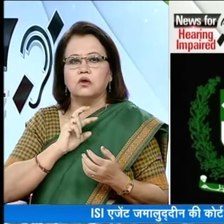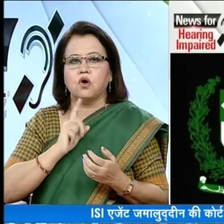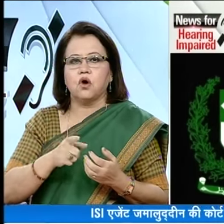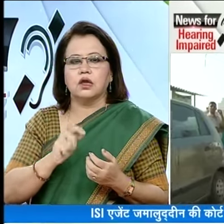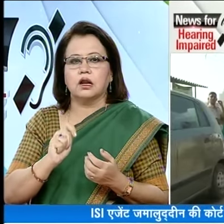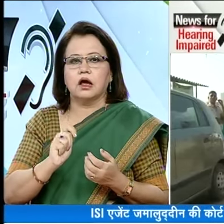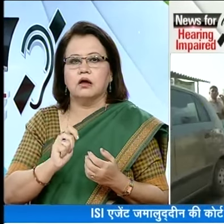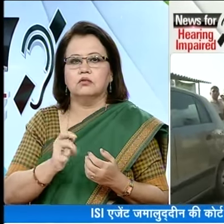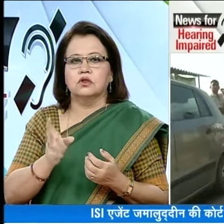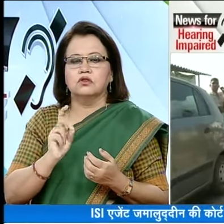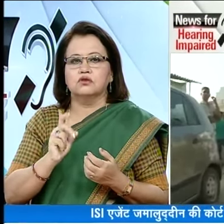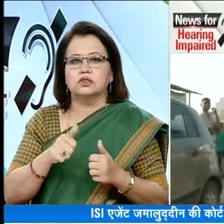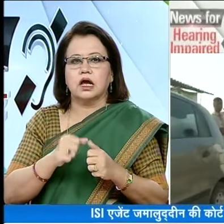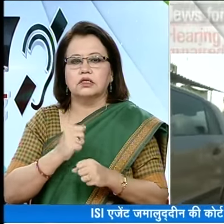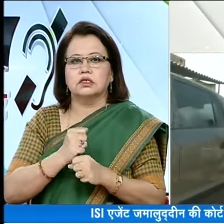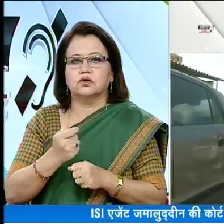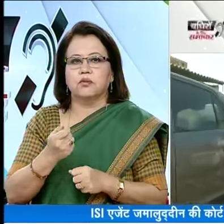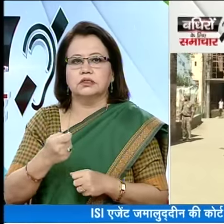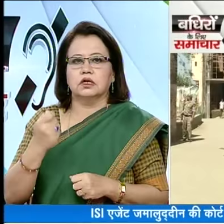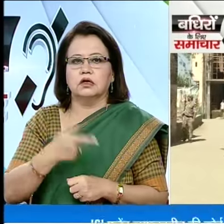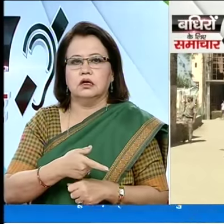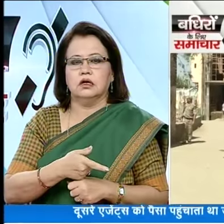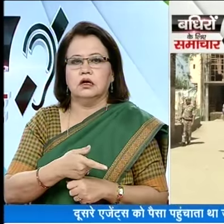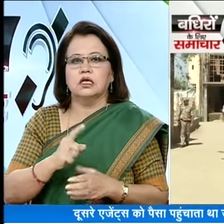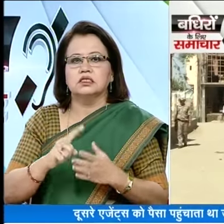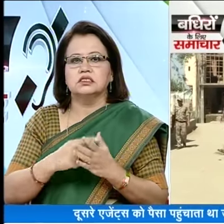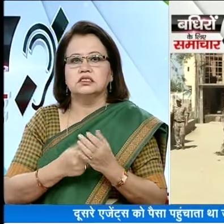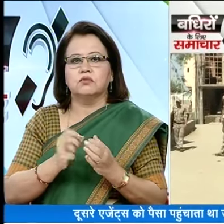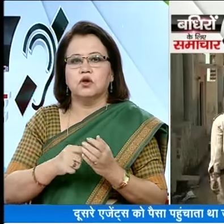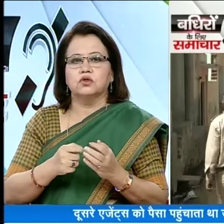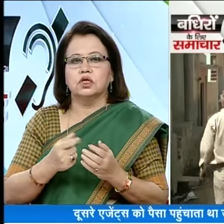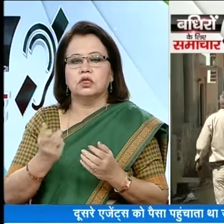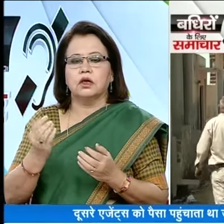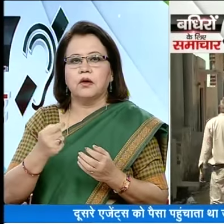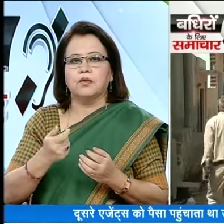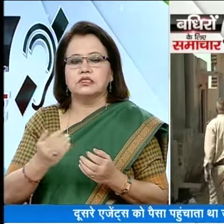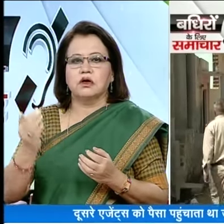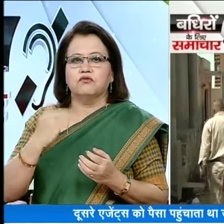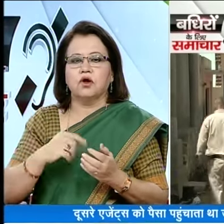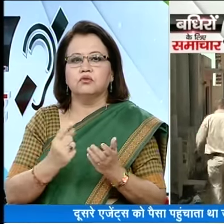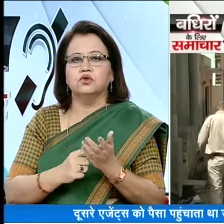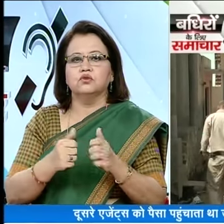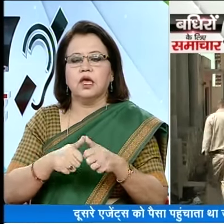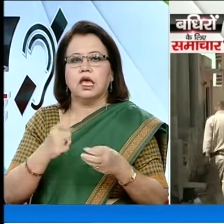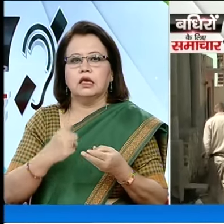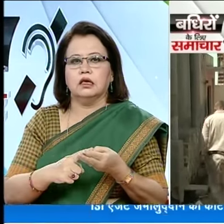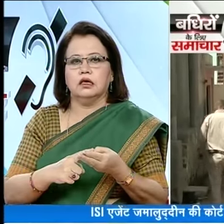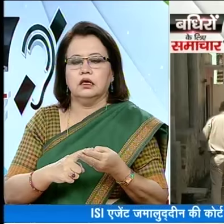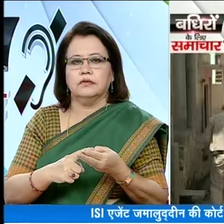इशारे पर काम करने वाले दूसरे एजेंस को पैसा पहुँचाता था जमालुदीन को पैसा UAE से आता था